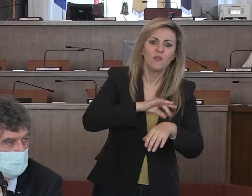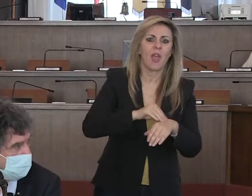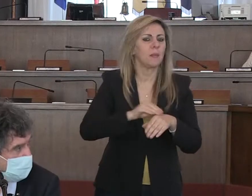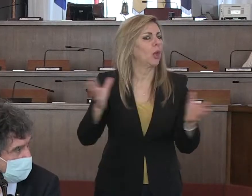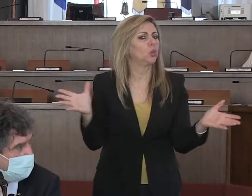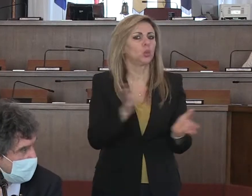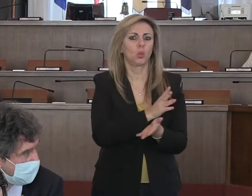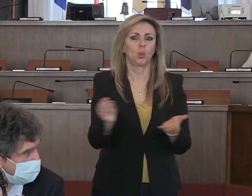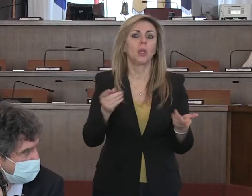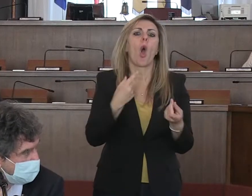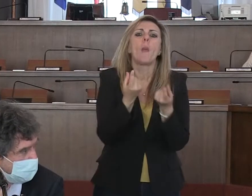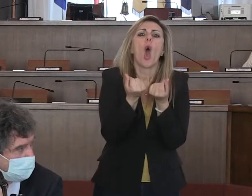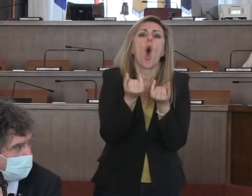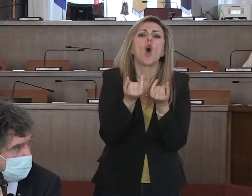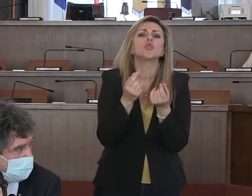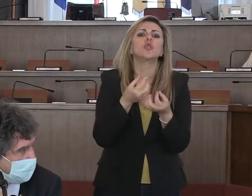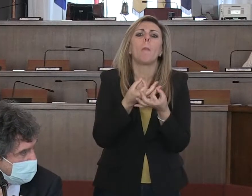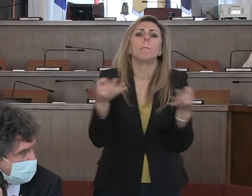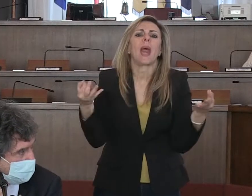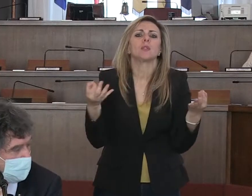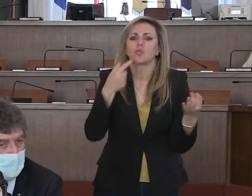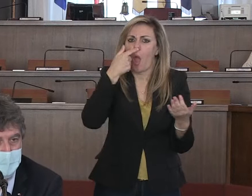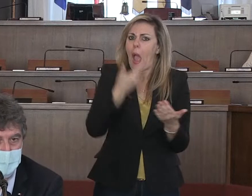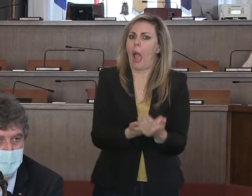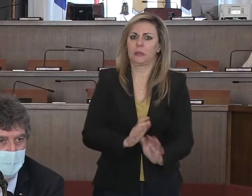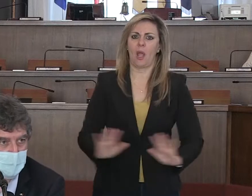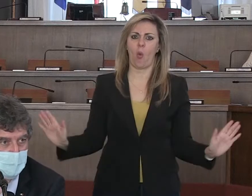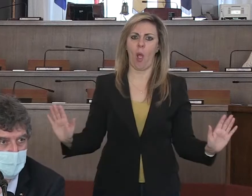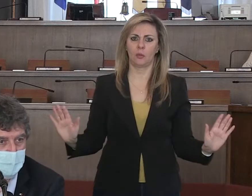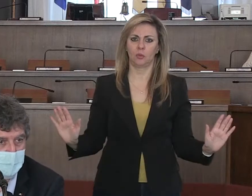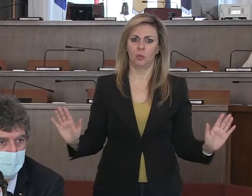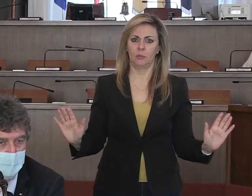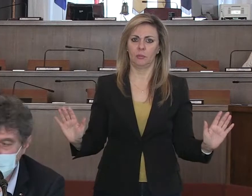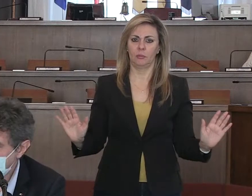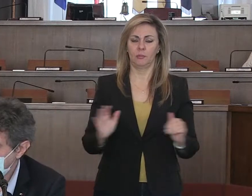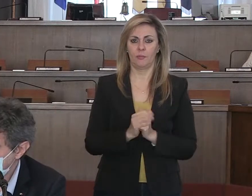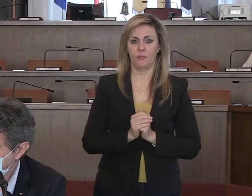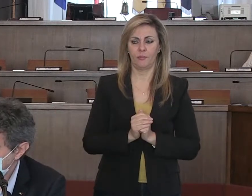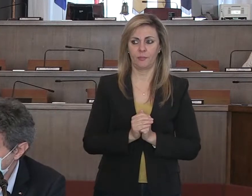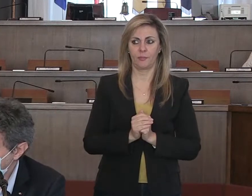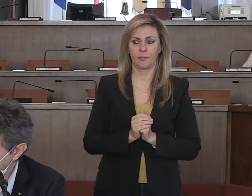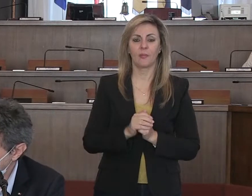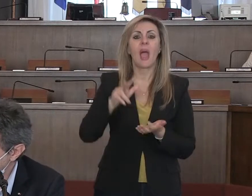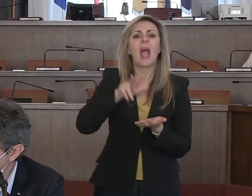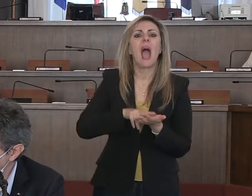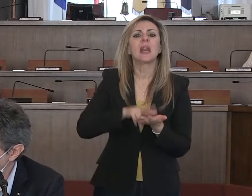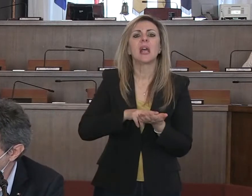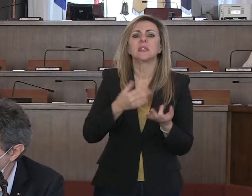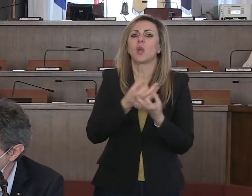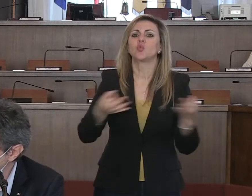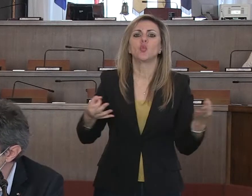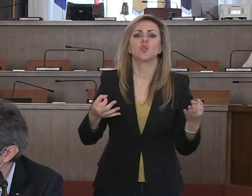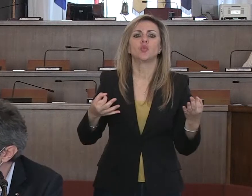costo di mercato e con i ribassi d'asta garantiti da una corretta e